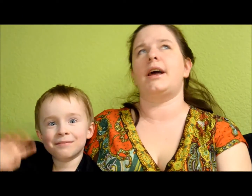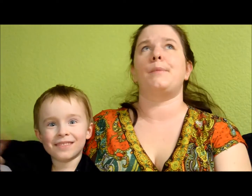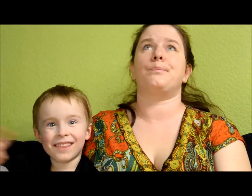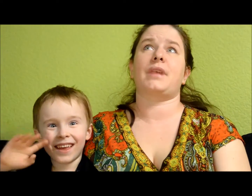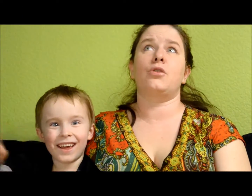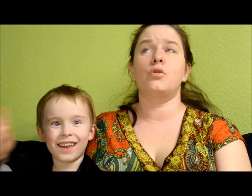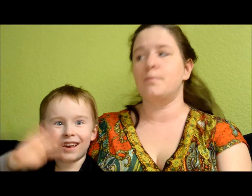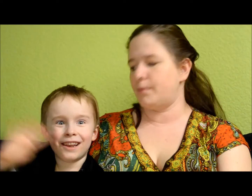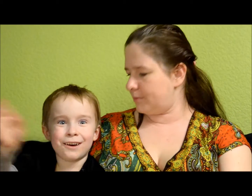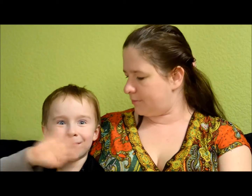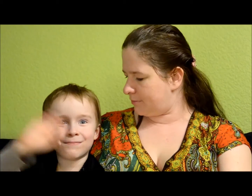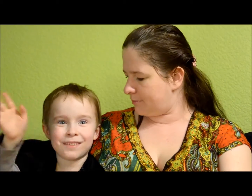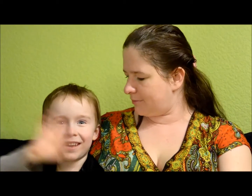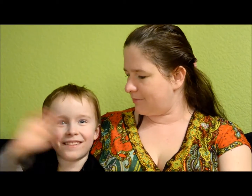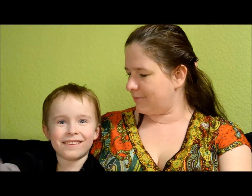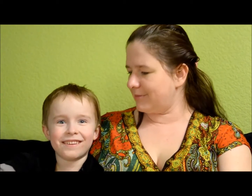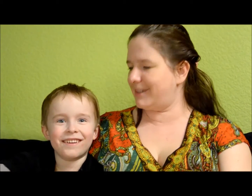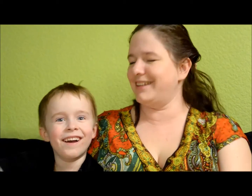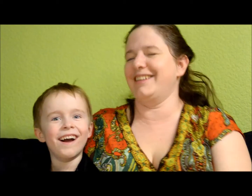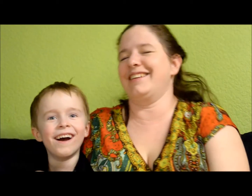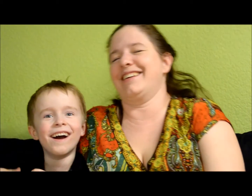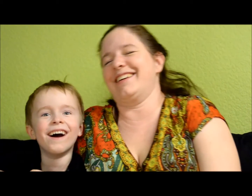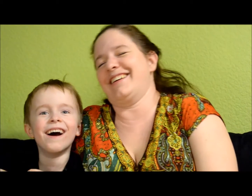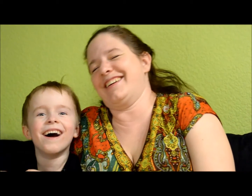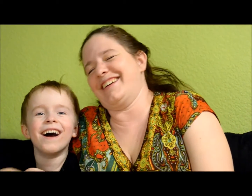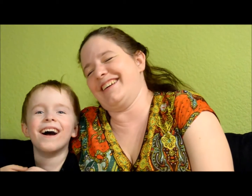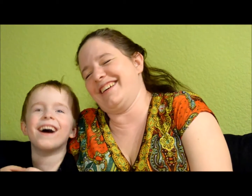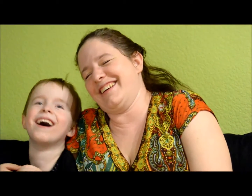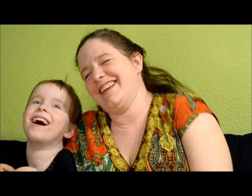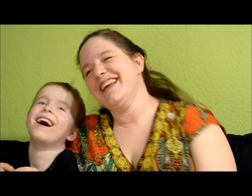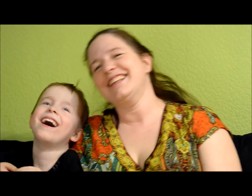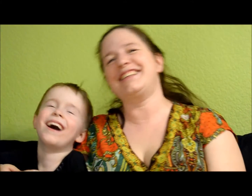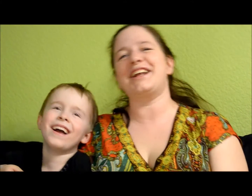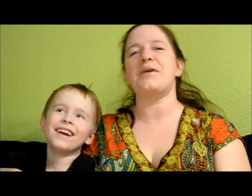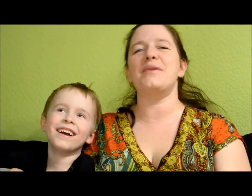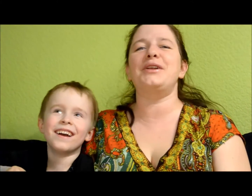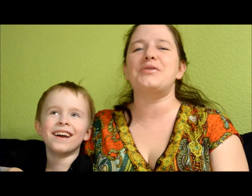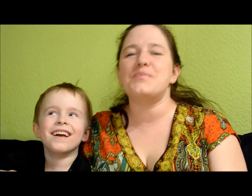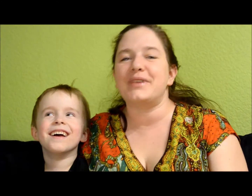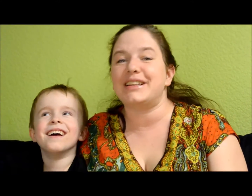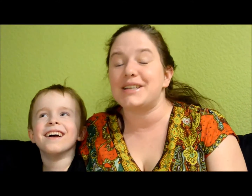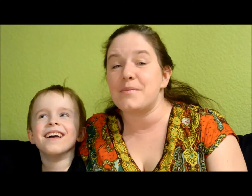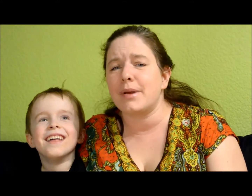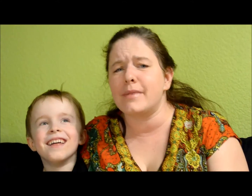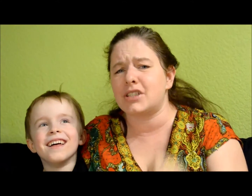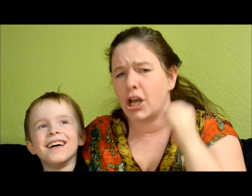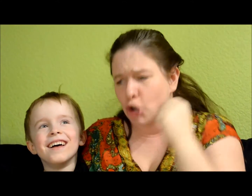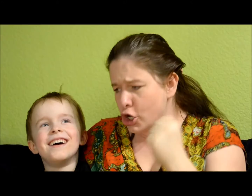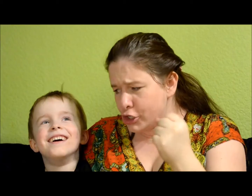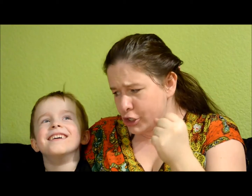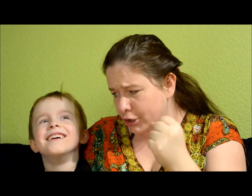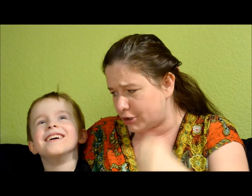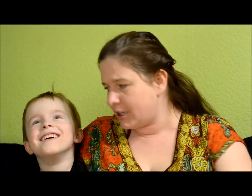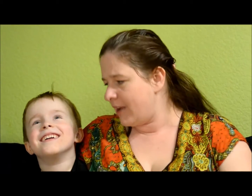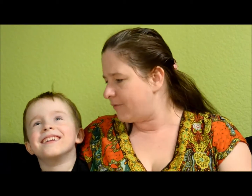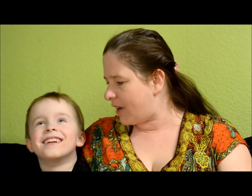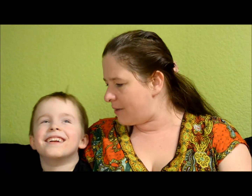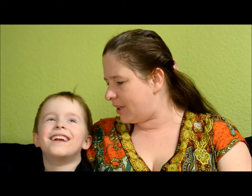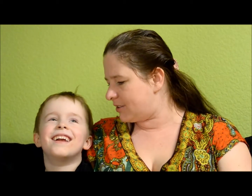numbrite õpimise tund valmis!